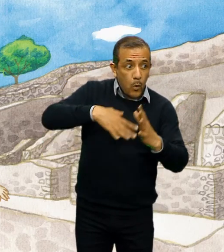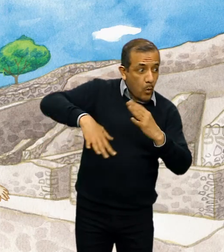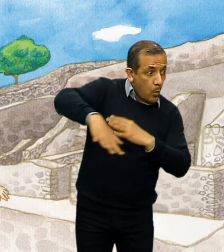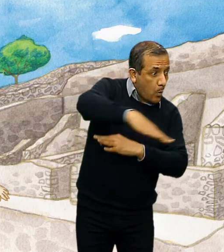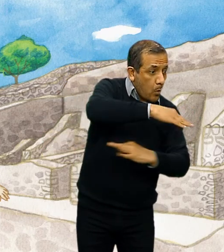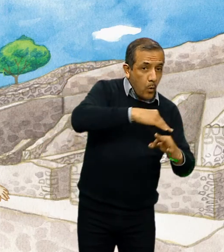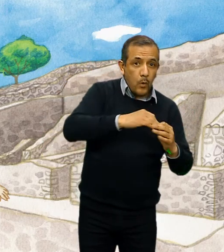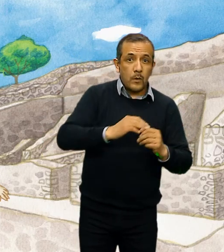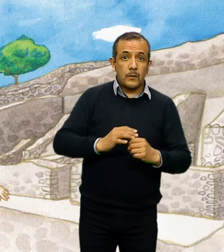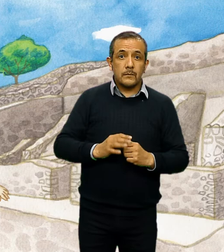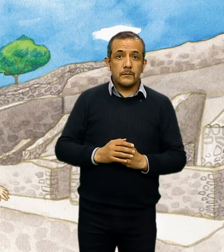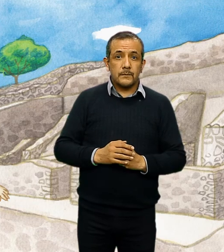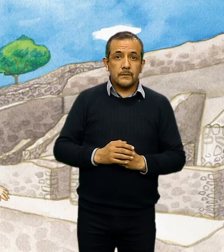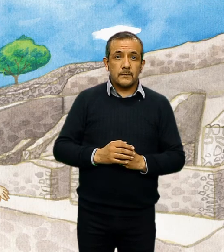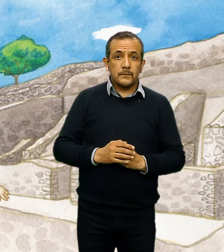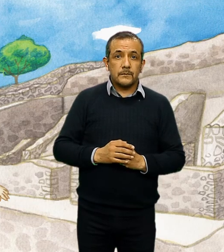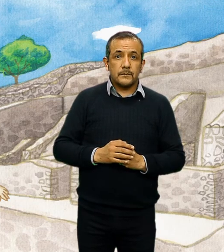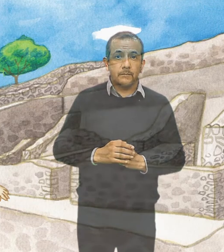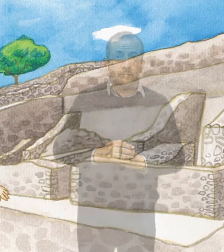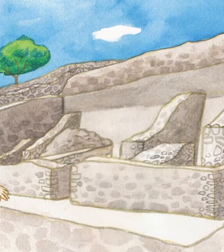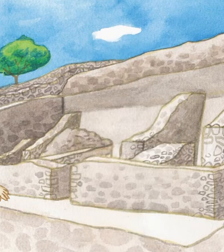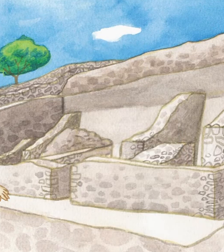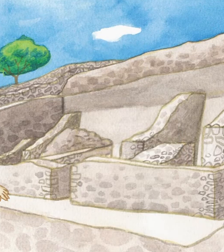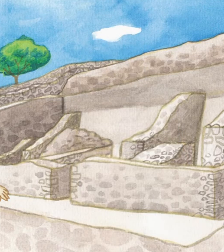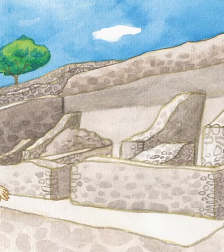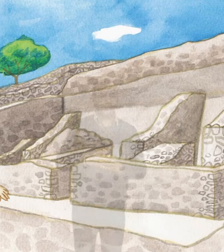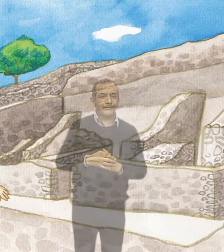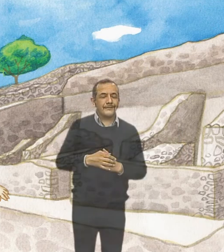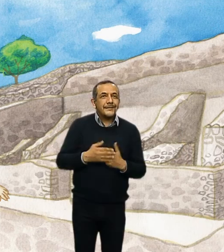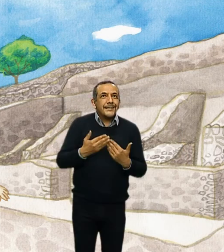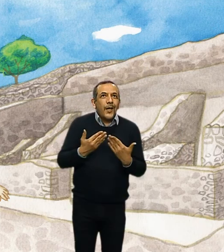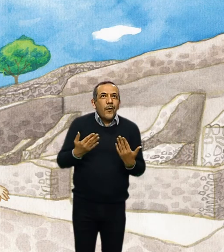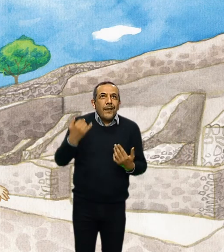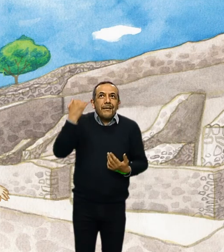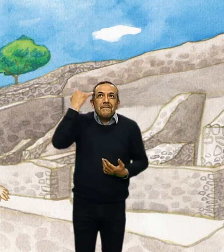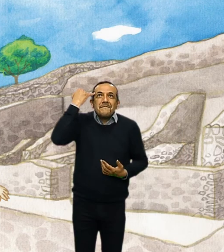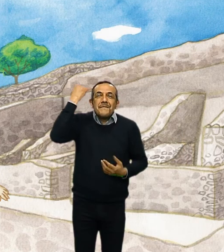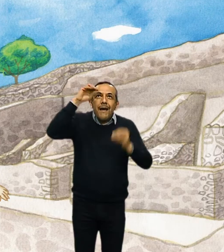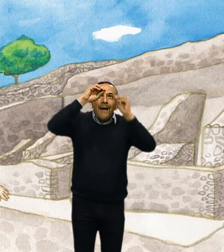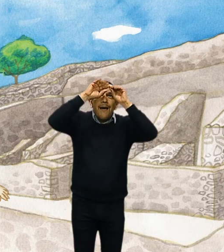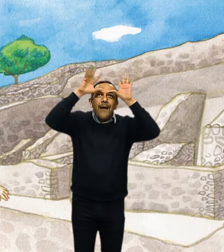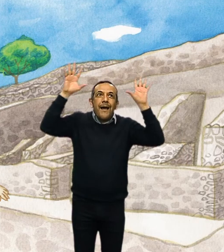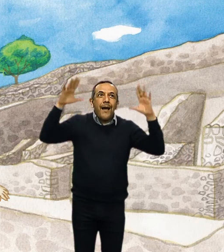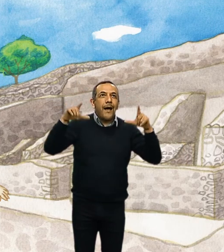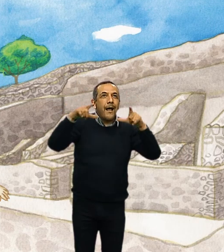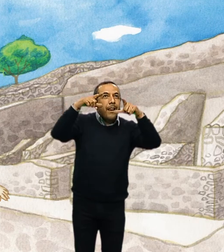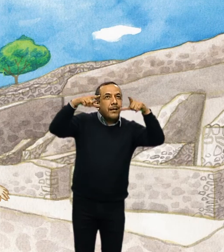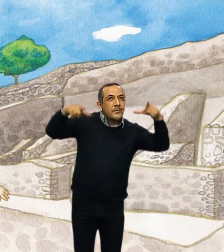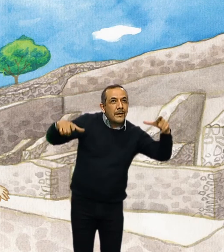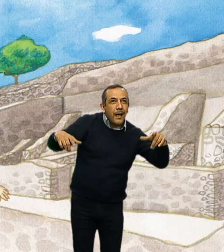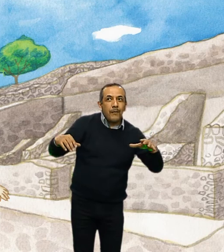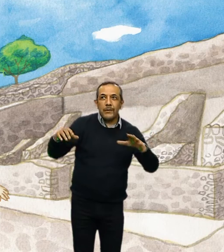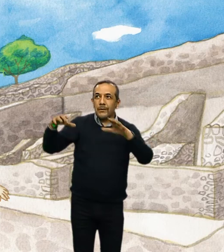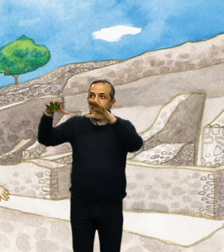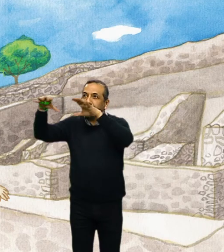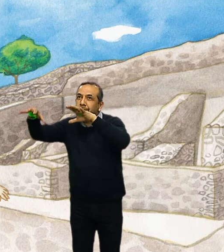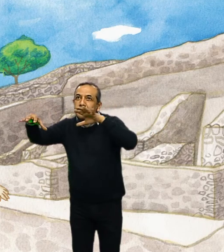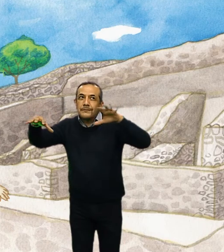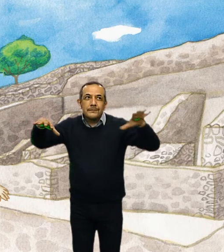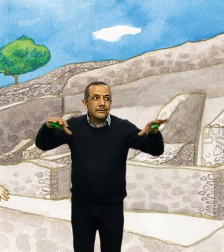a nuestro alrededor. Ahora imagina las pirámides, los templos, cada edificio pintado